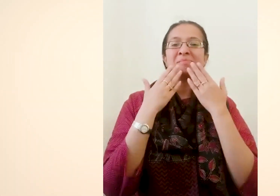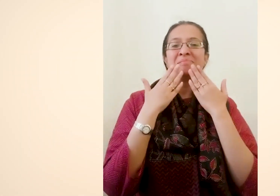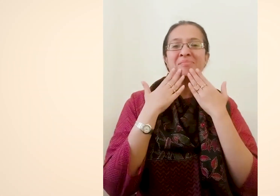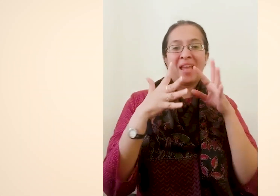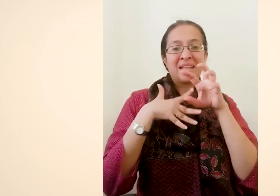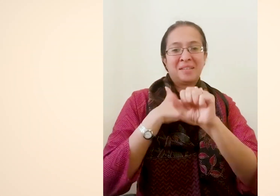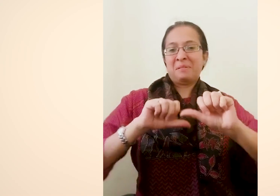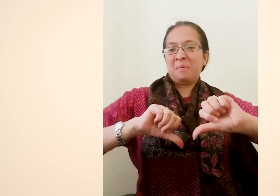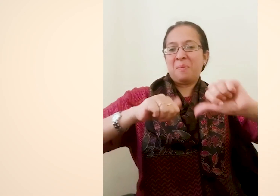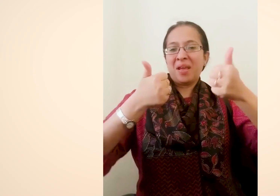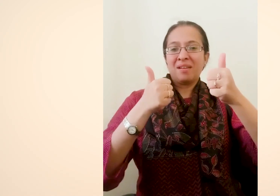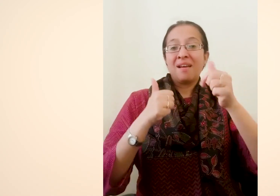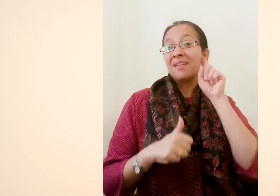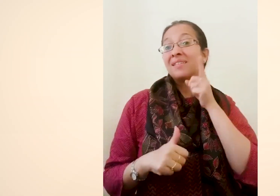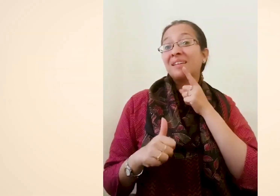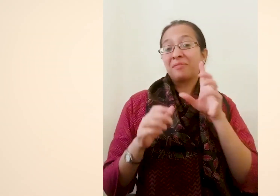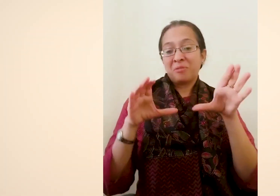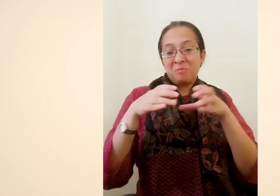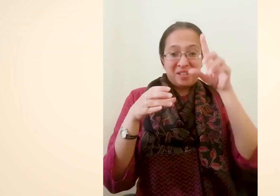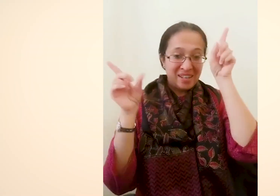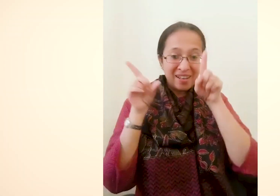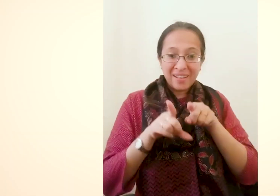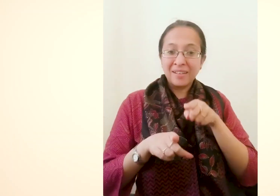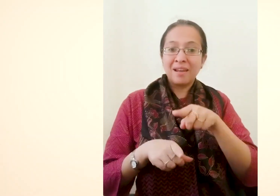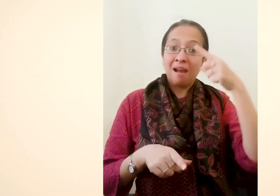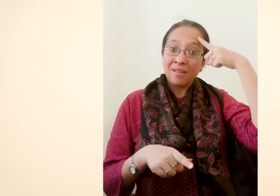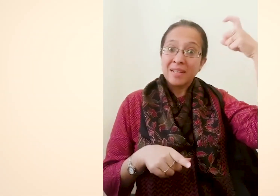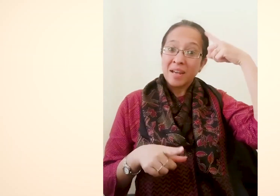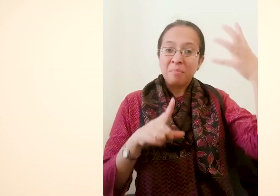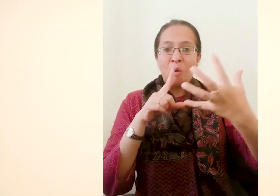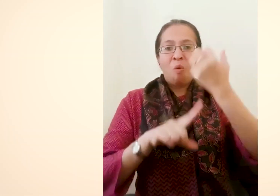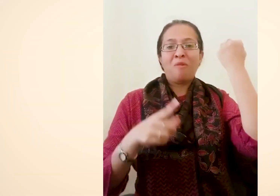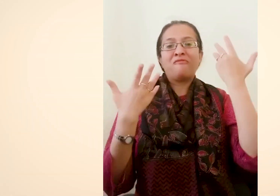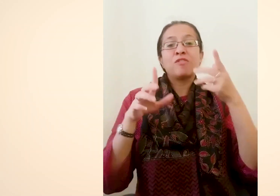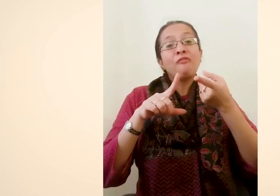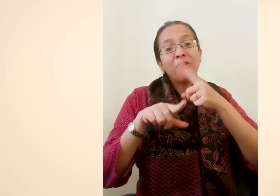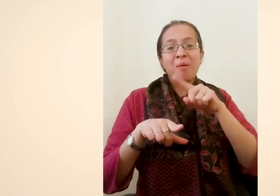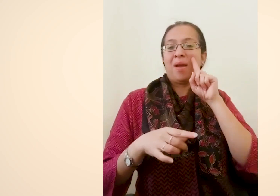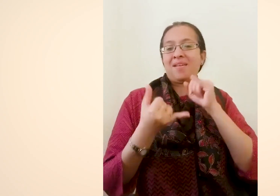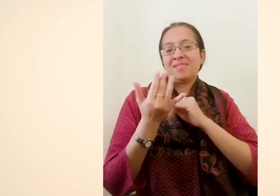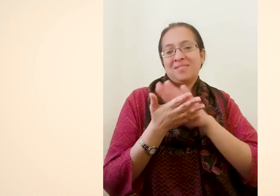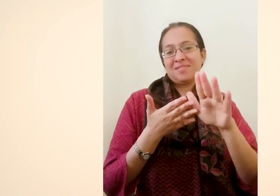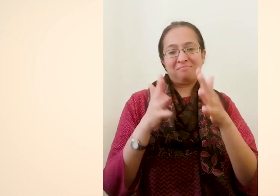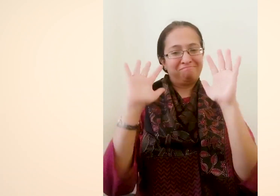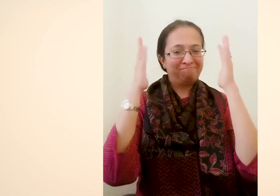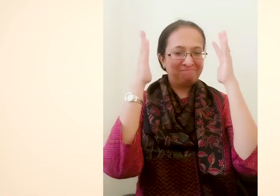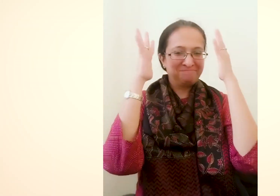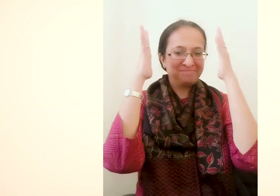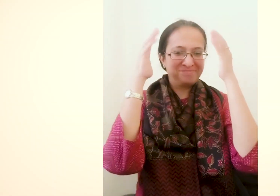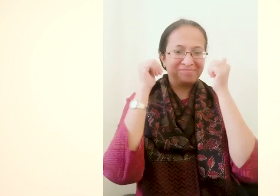कड़ी मेहनत और सुगमेता के लिए धन्यवाद ISH News ने भारत में डेफ समुदाई के सपनों को हासिल करवाया है